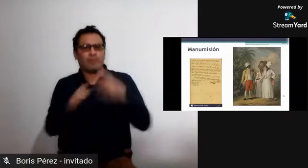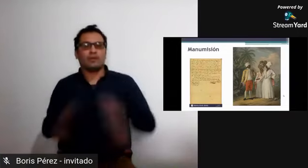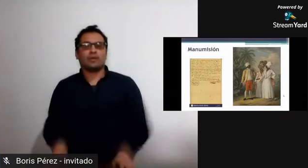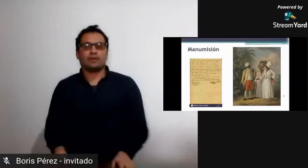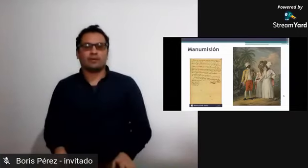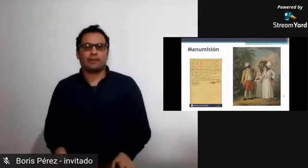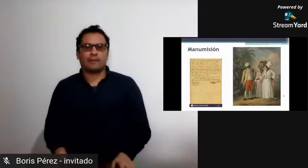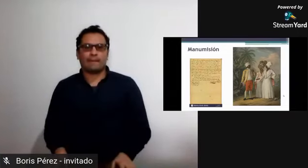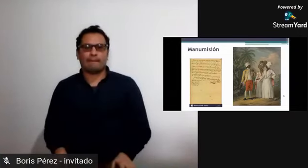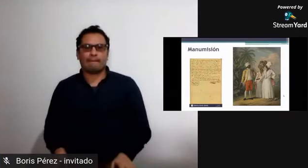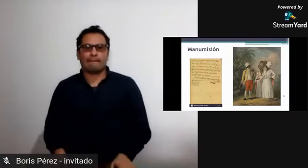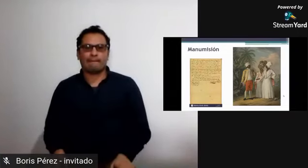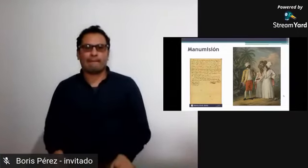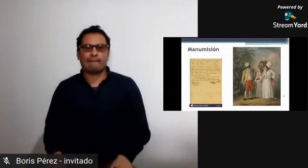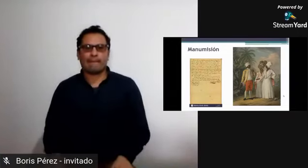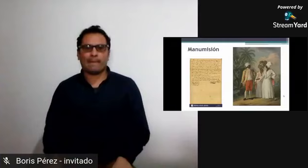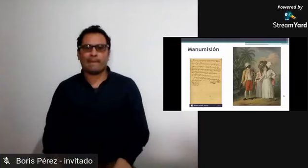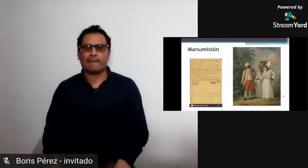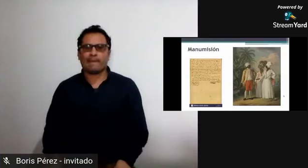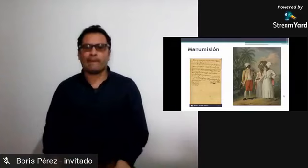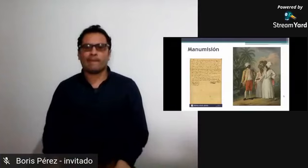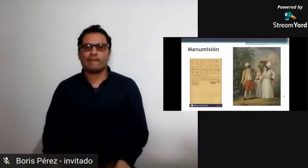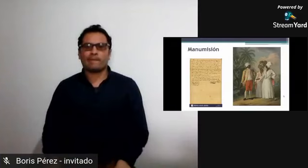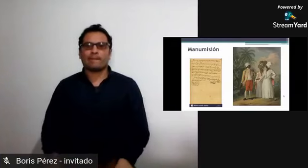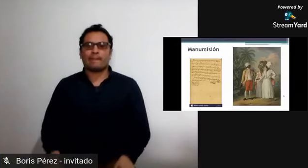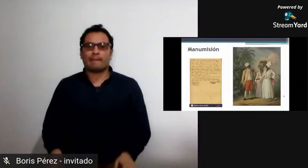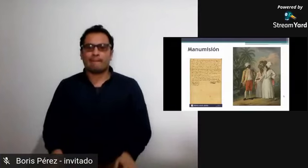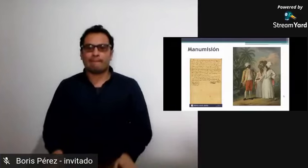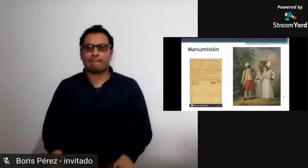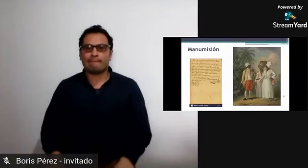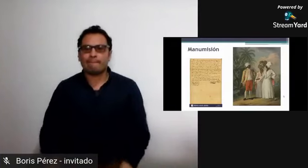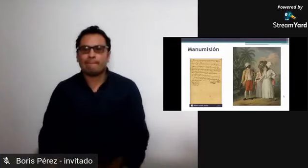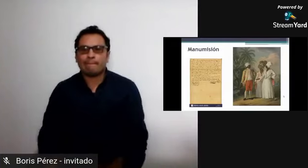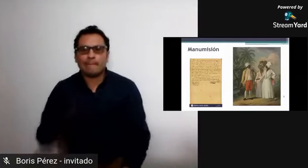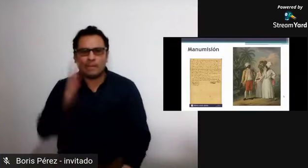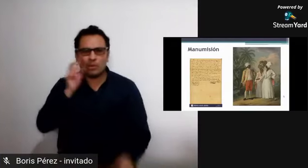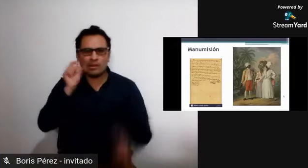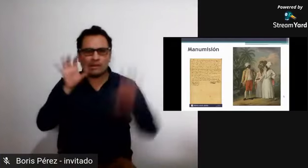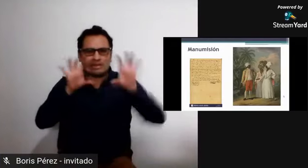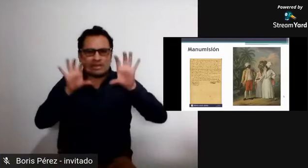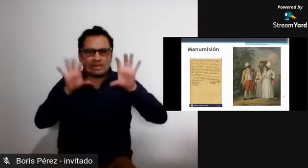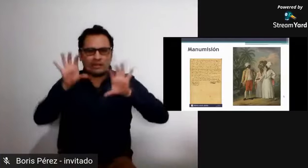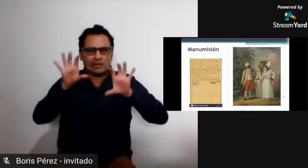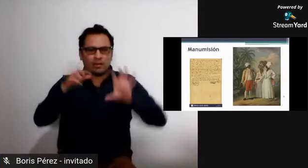su libertad por parte de sus amos. Y la tercera...